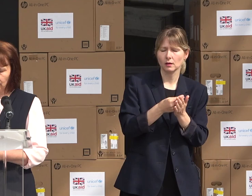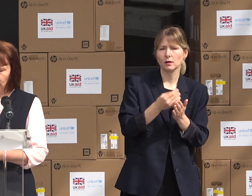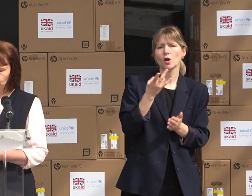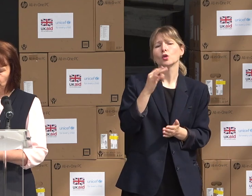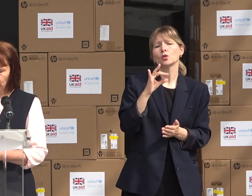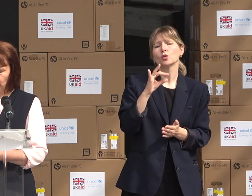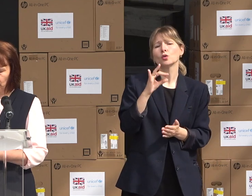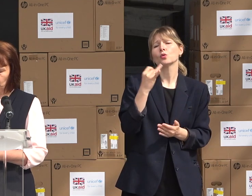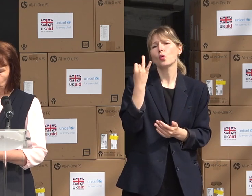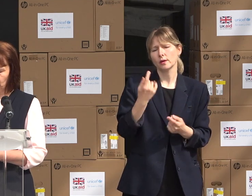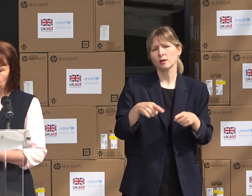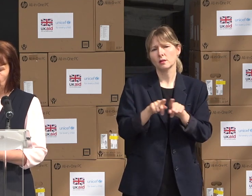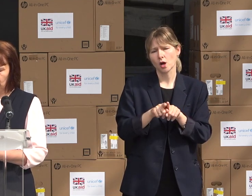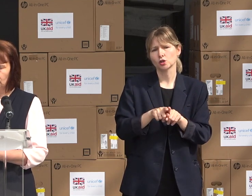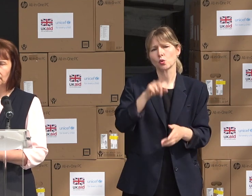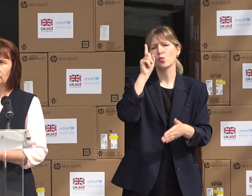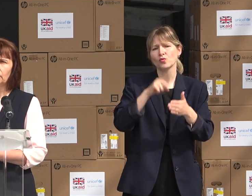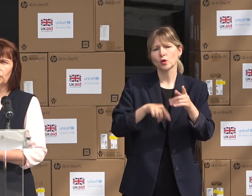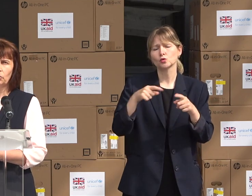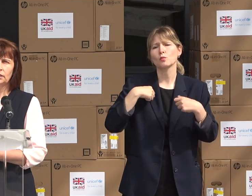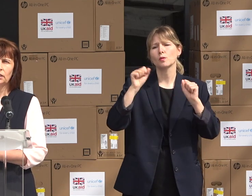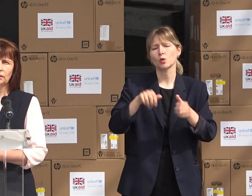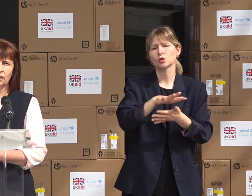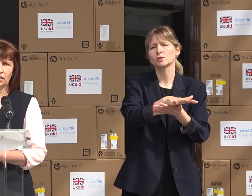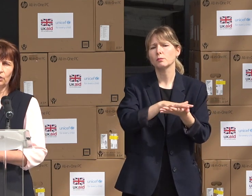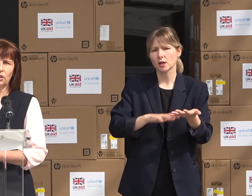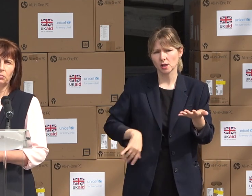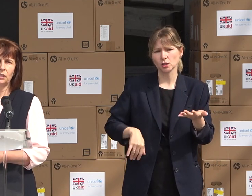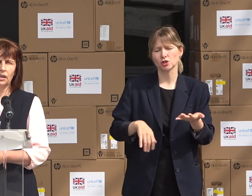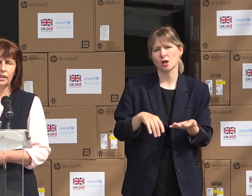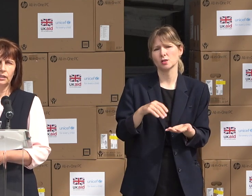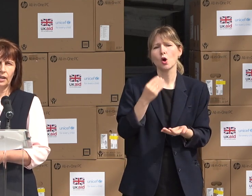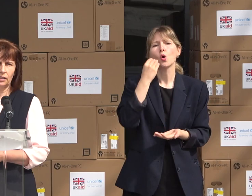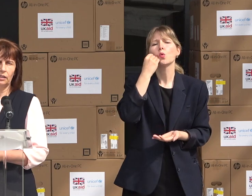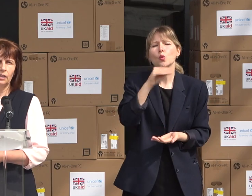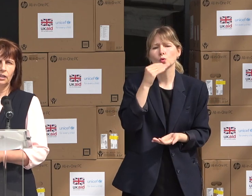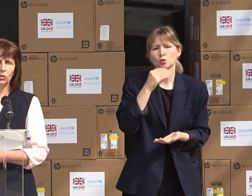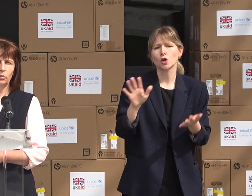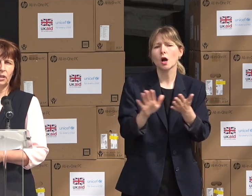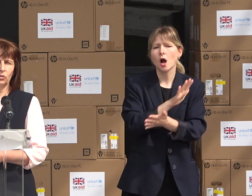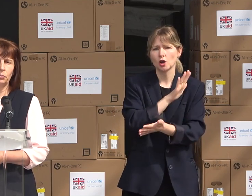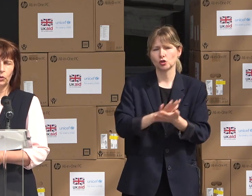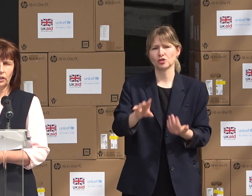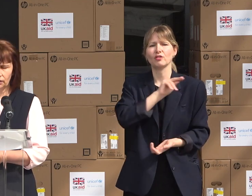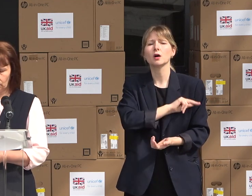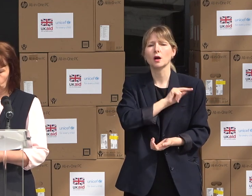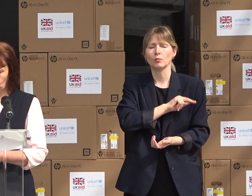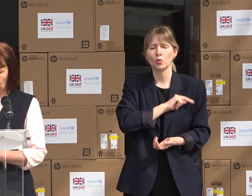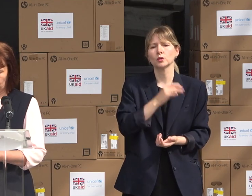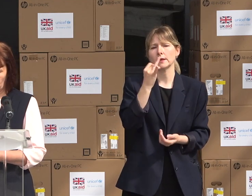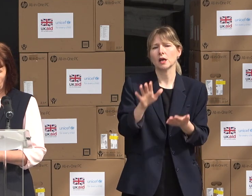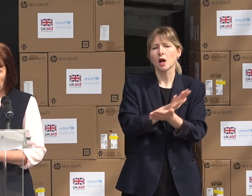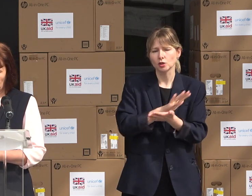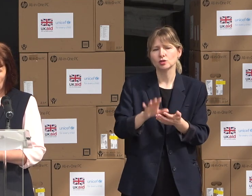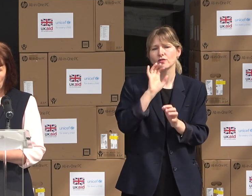siguranța că putem continua să ridicăm standardele minime de calitate în domeniul protecției